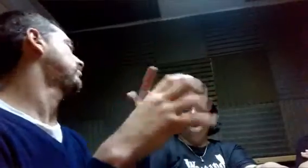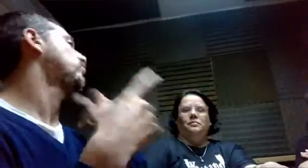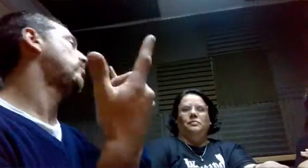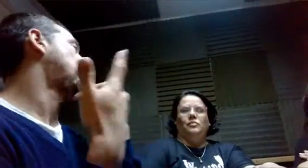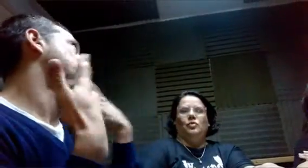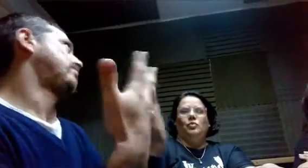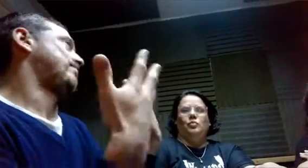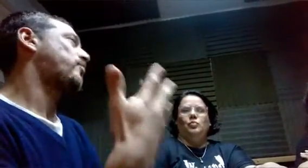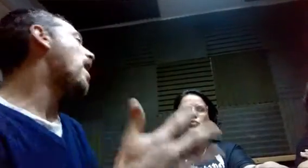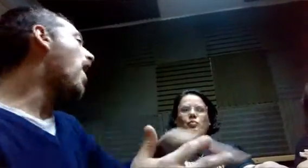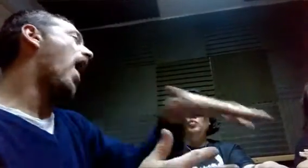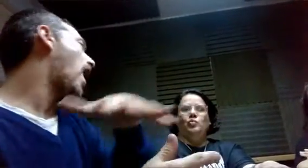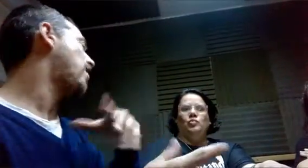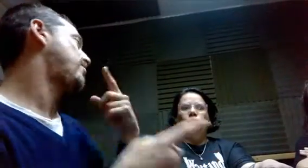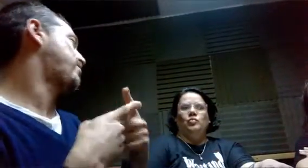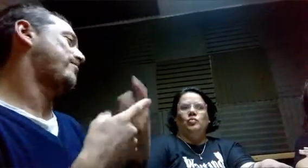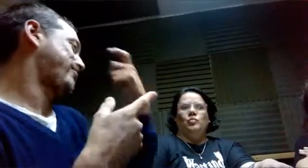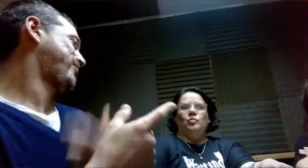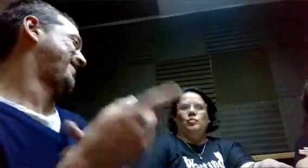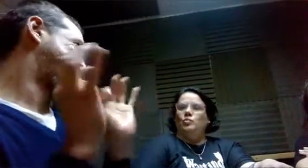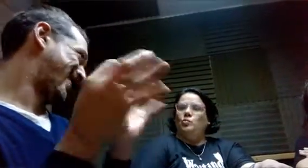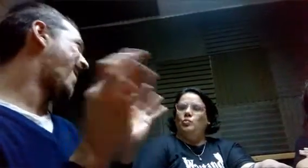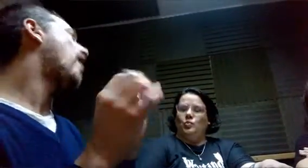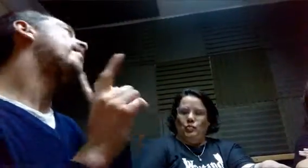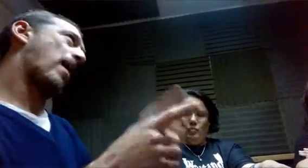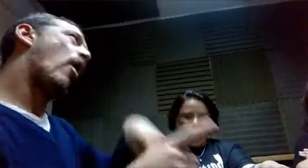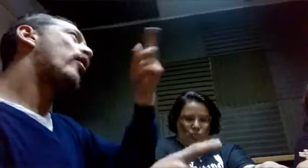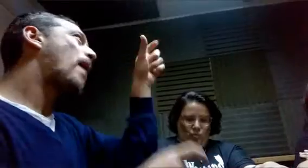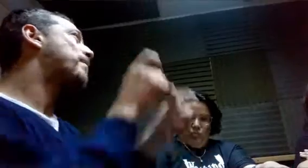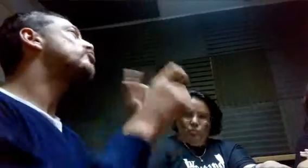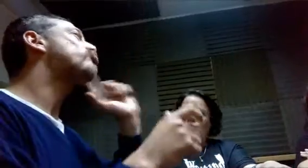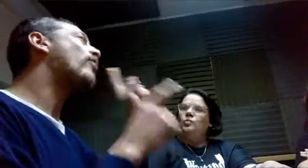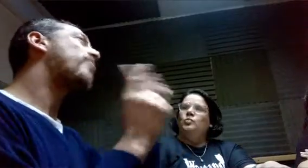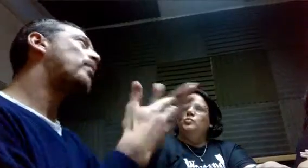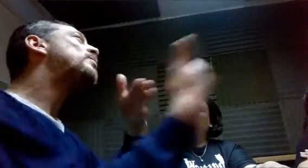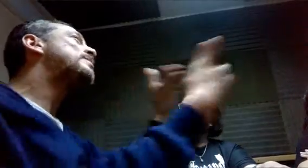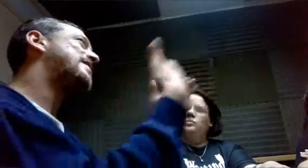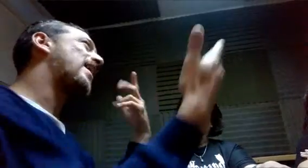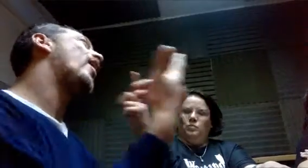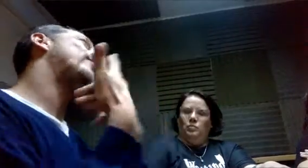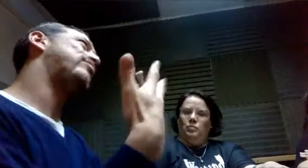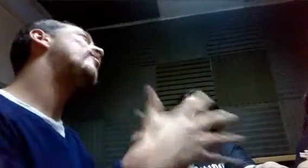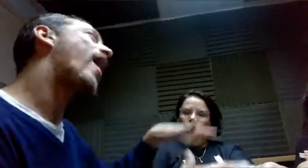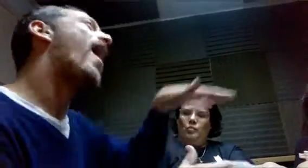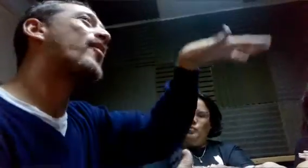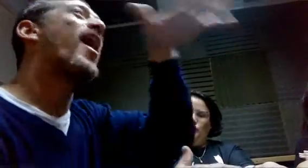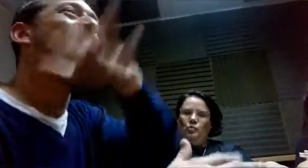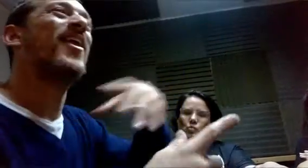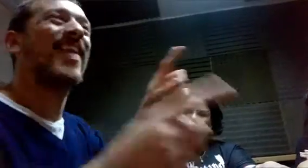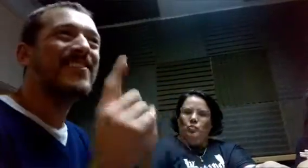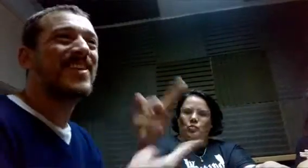Pero yo me acuerdo de eso. Algo que me marcó, ¿sí? Claro. Hay otras personas sordas que también son vecinos, que nos